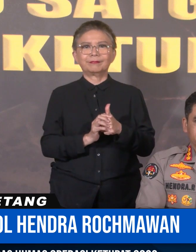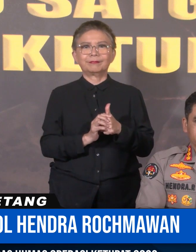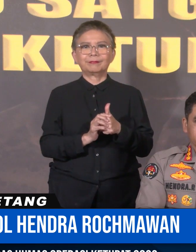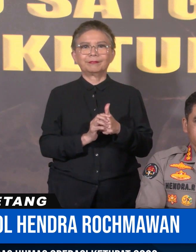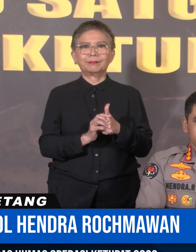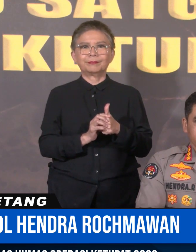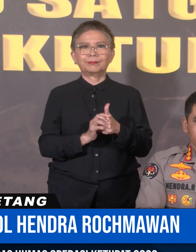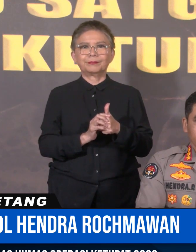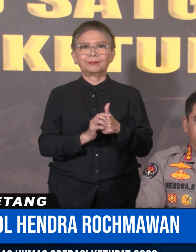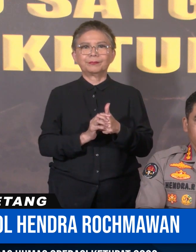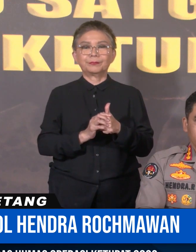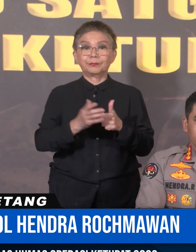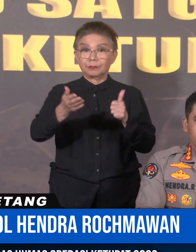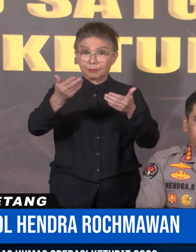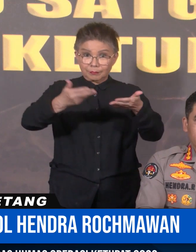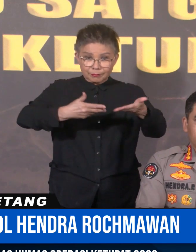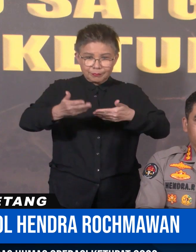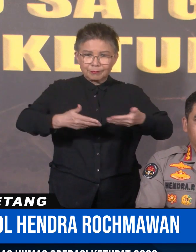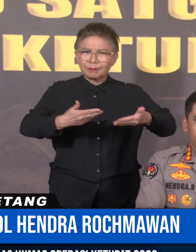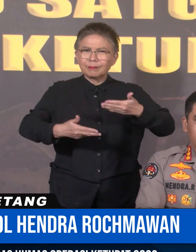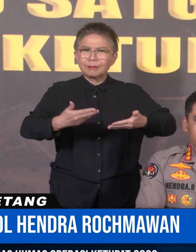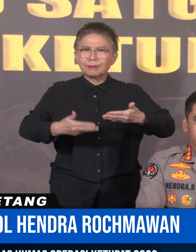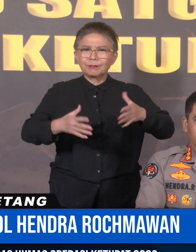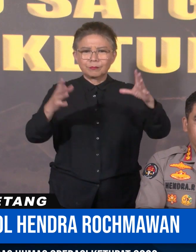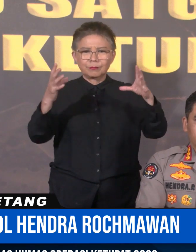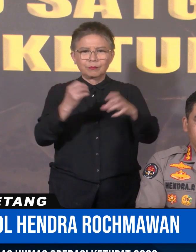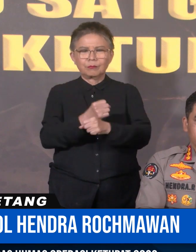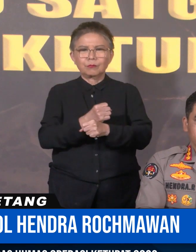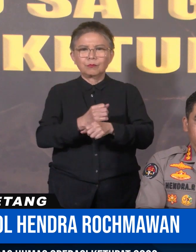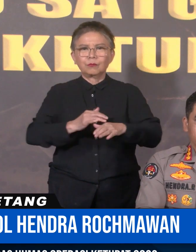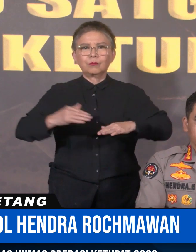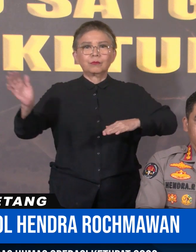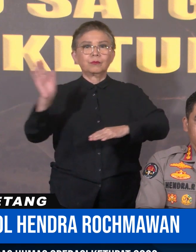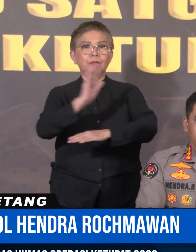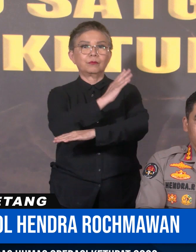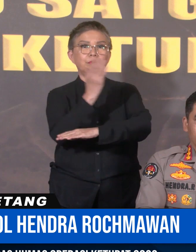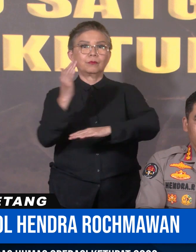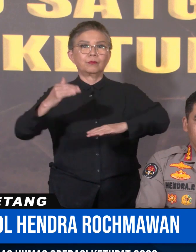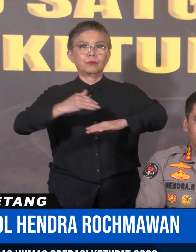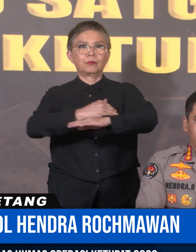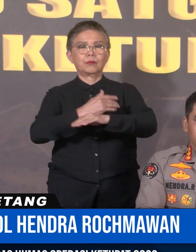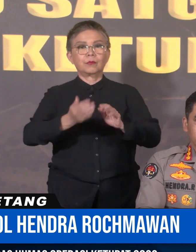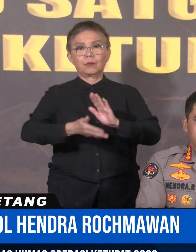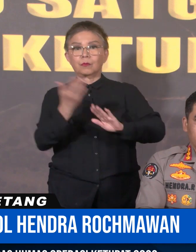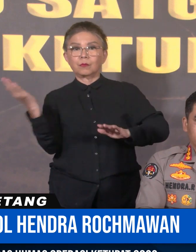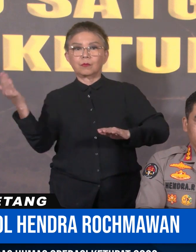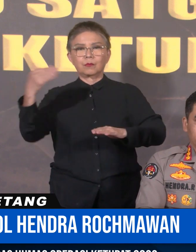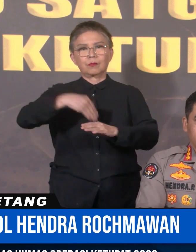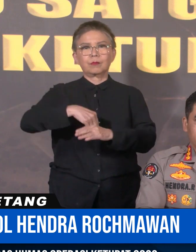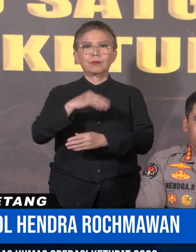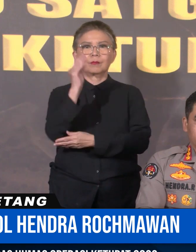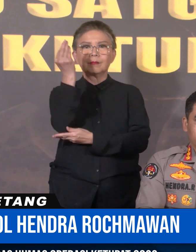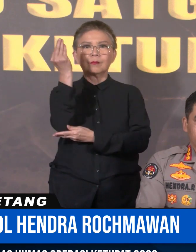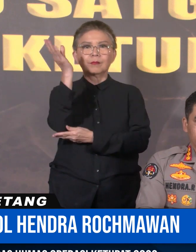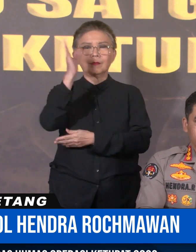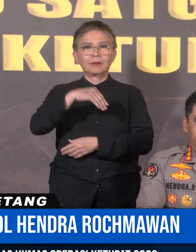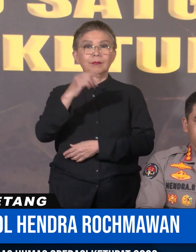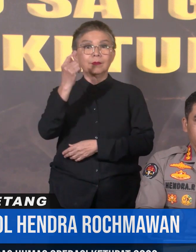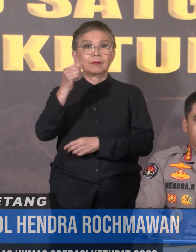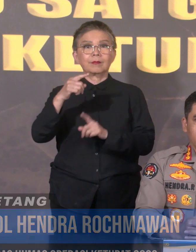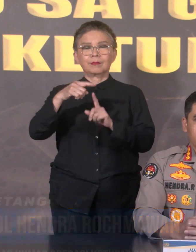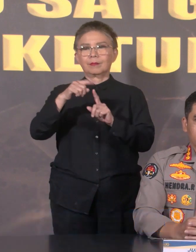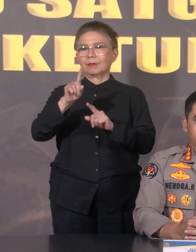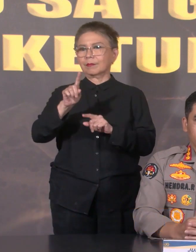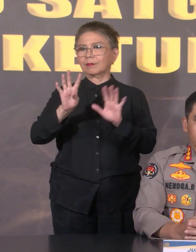sampaikan Data perbandingan volume arus lalu lintas yang keluar dan masuk Jakarta pada hari